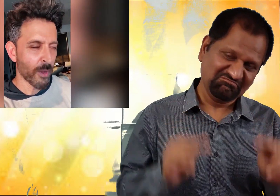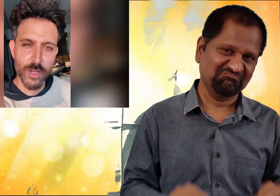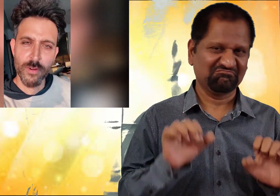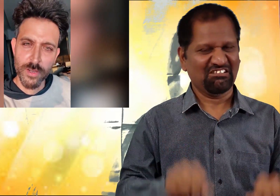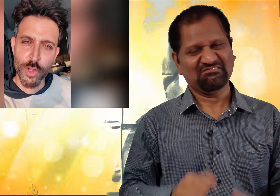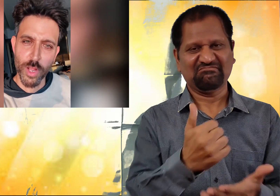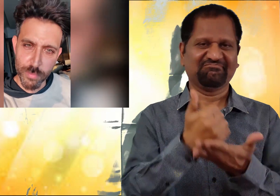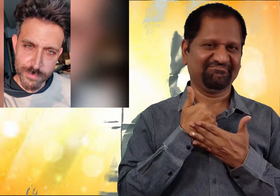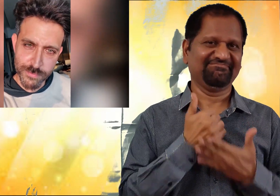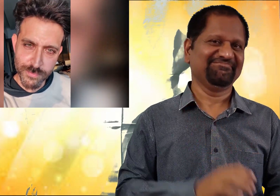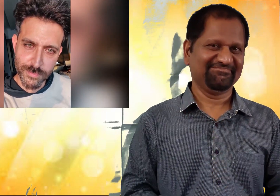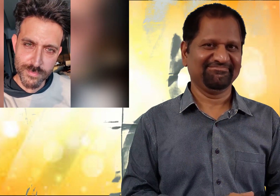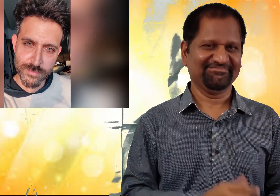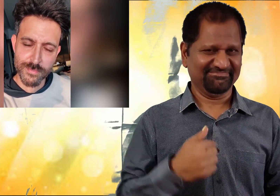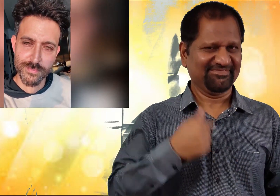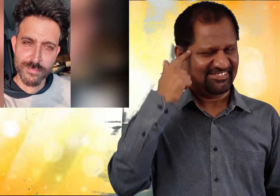I really really need your help